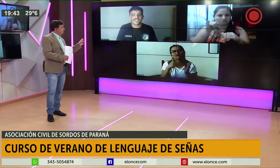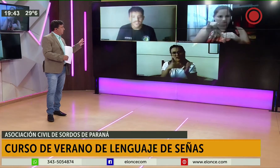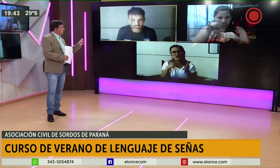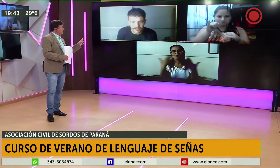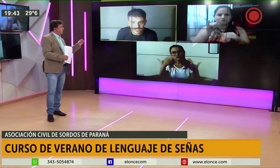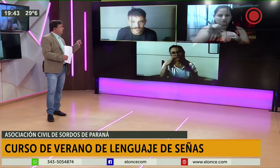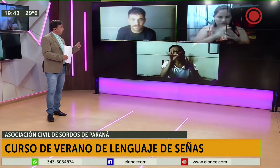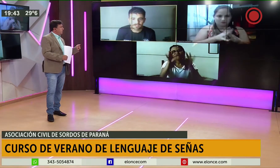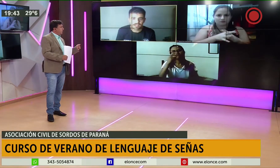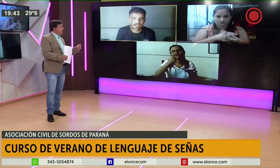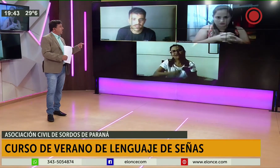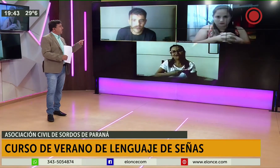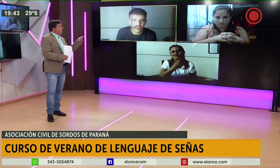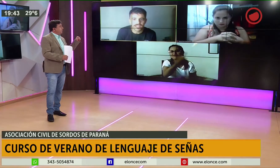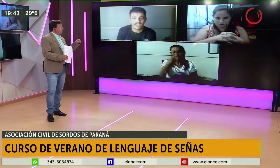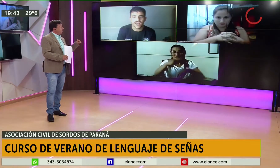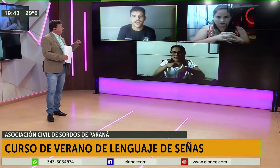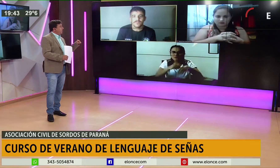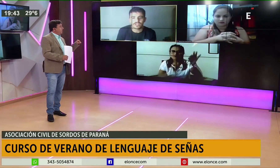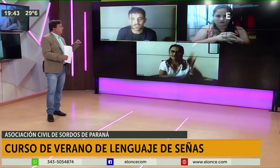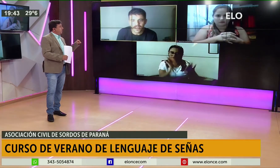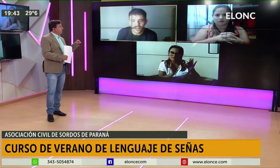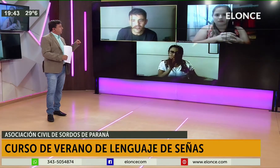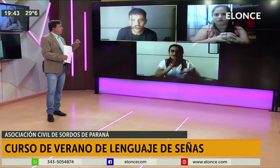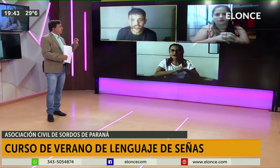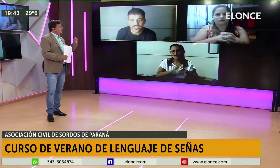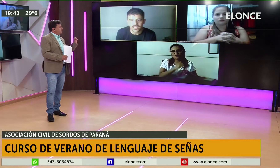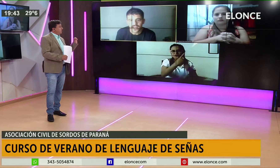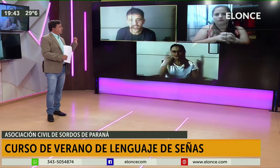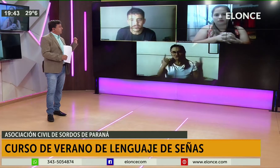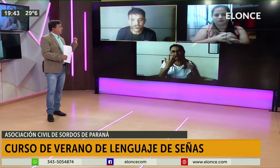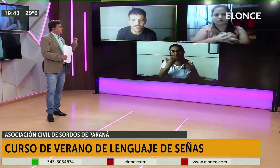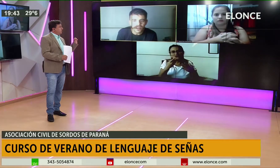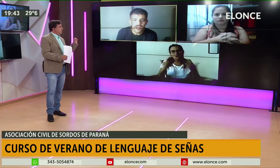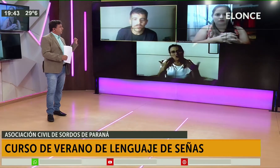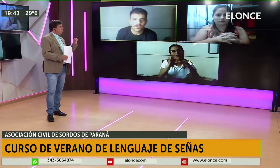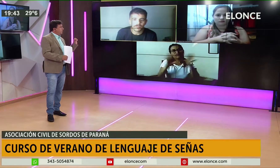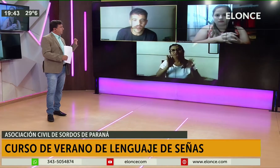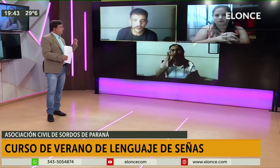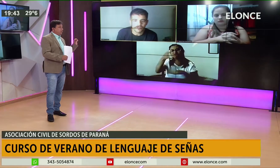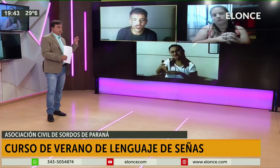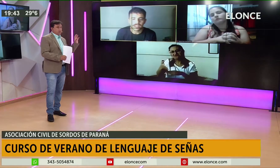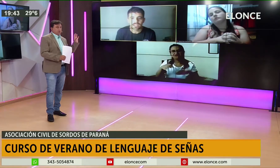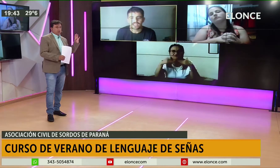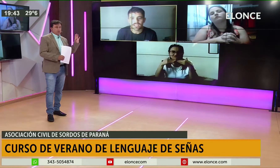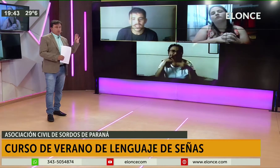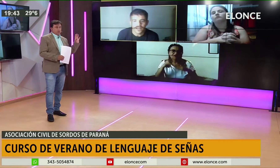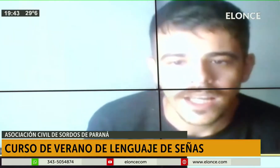Exactamente, sí. Bien. Depende de la disponibilidad horaria que tenga cada persona, puede optar por elegir la